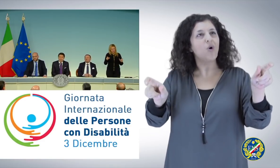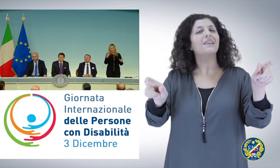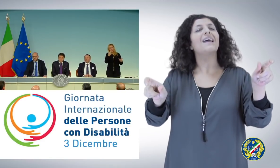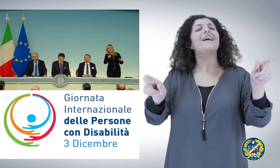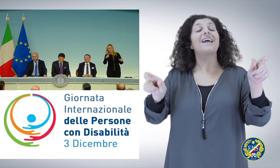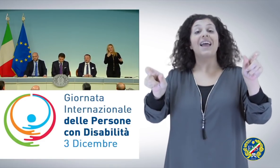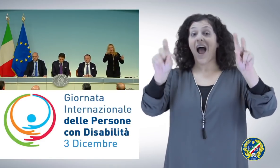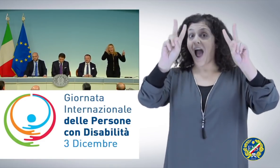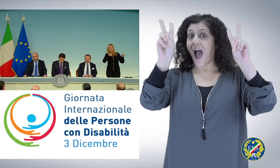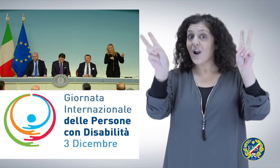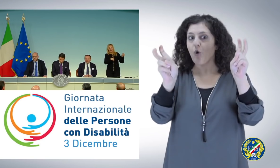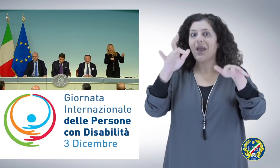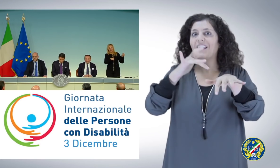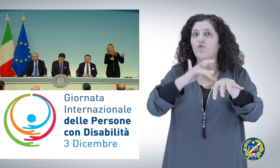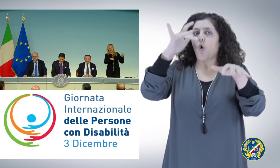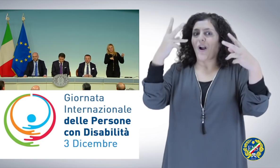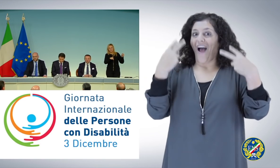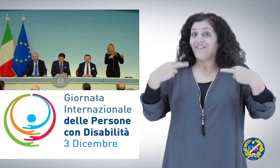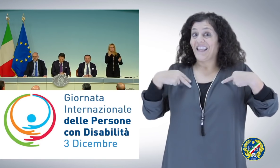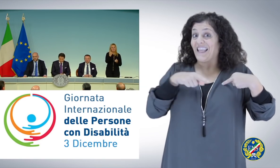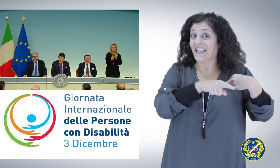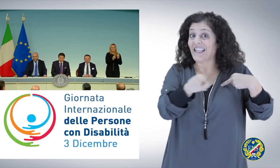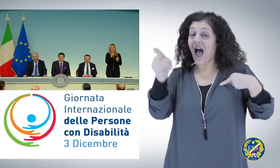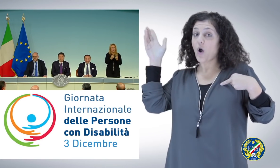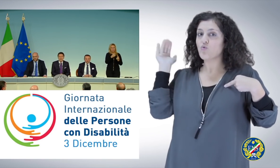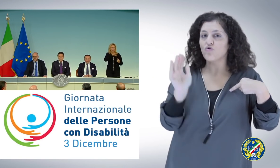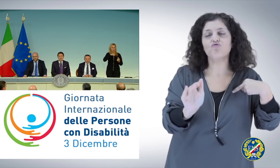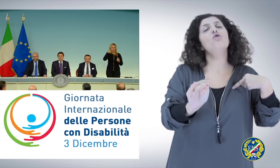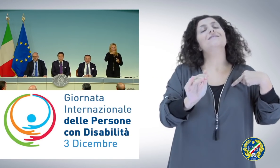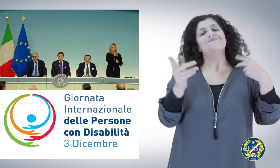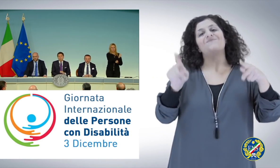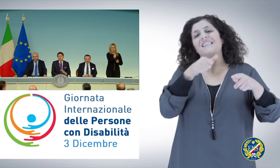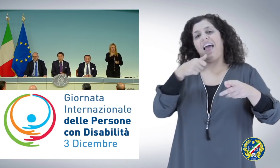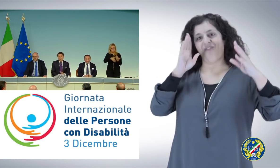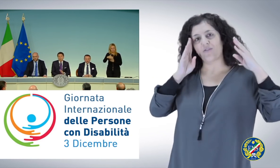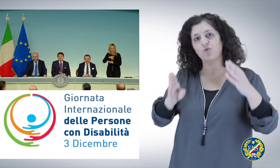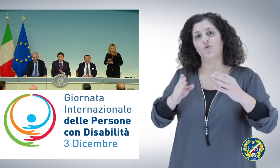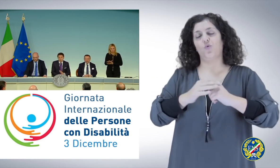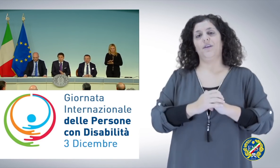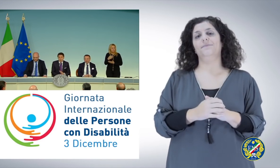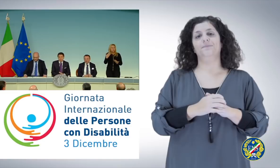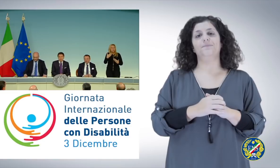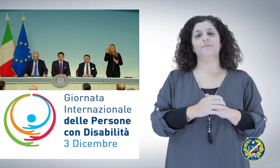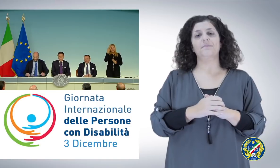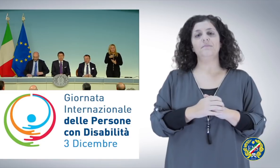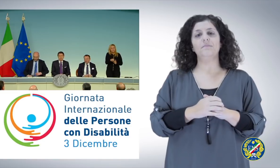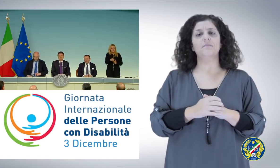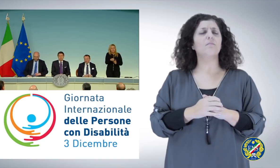i temi e le questioni che sono di loro interesse, come pure abbiamo pensato subito, e io l'ho